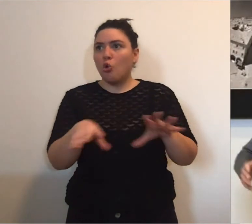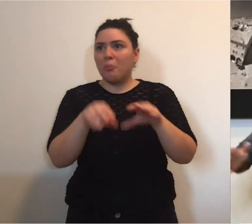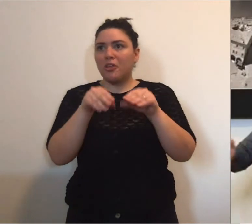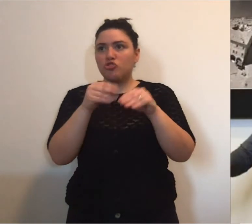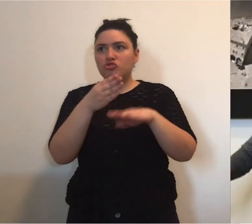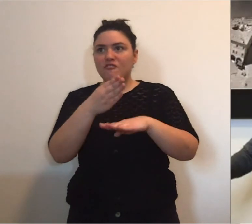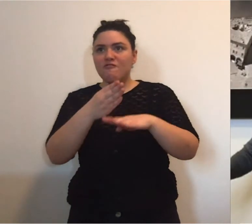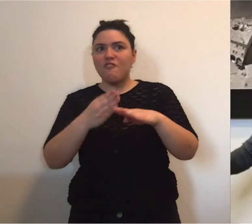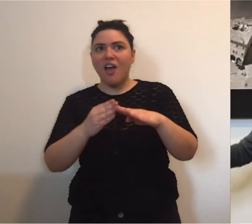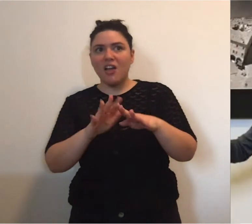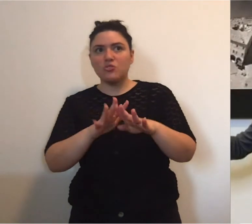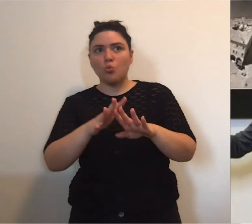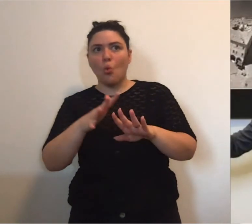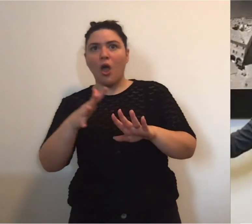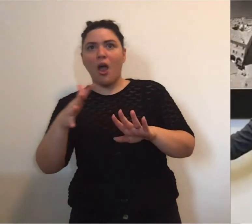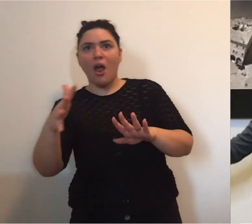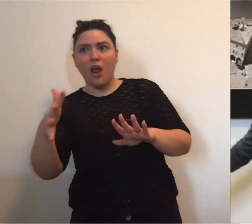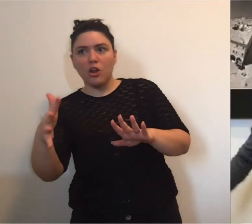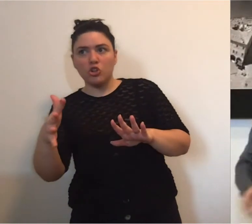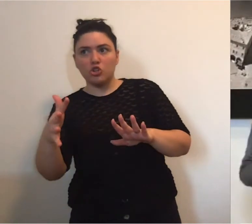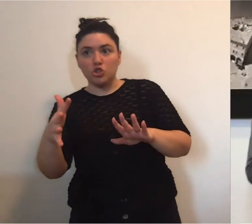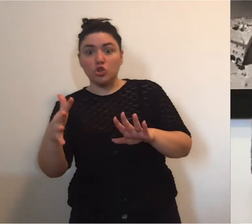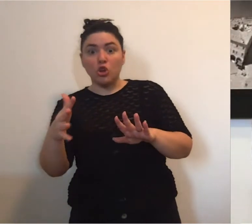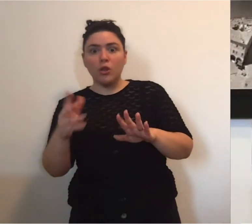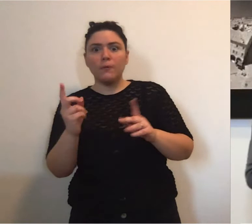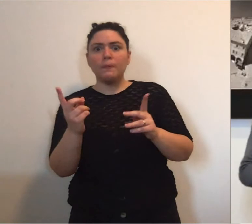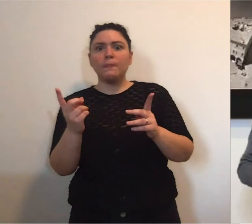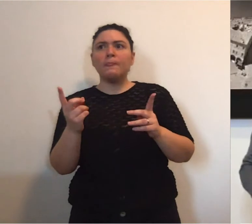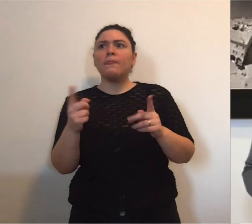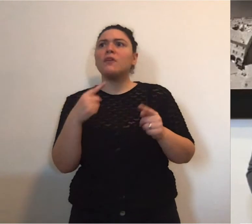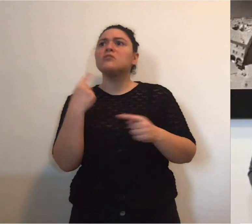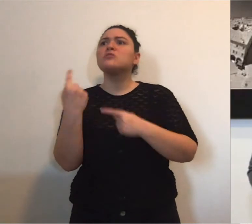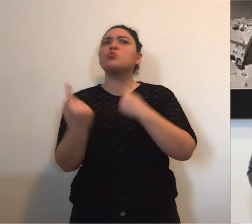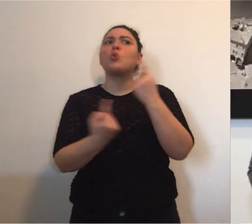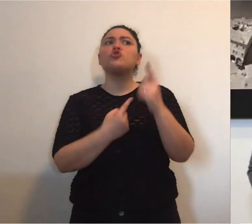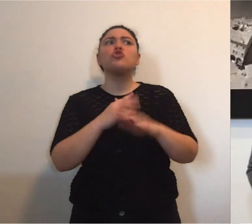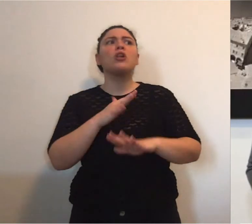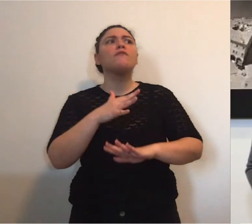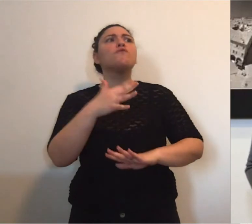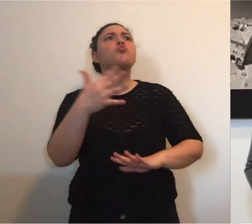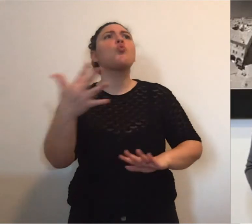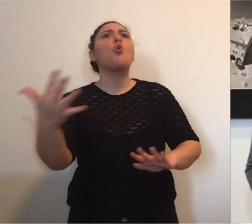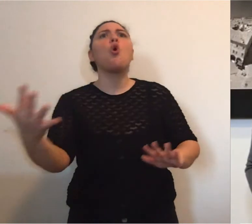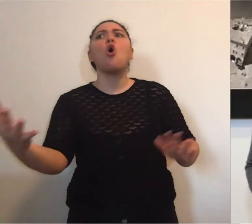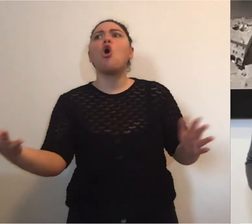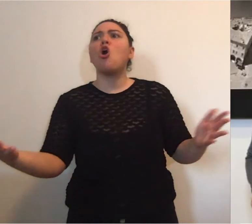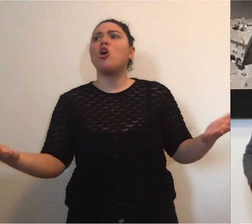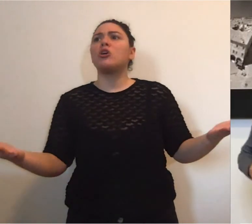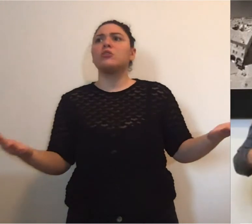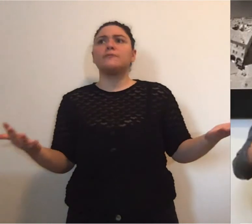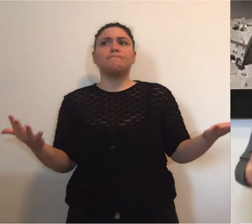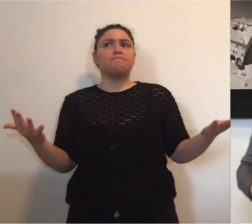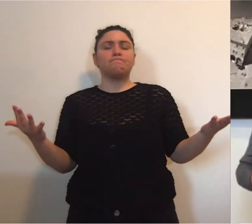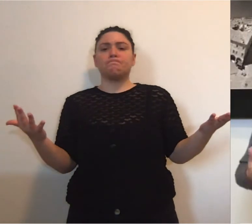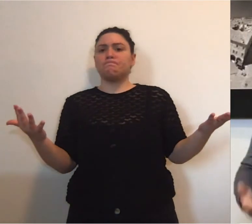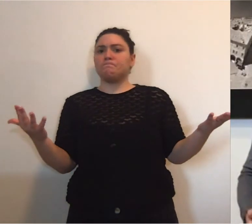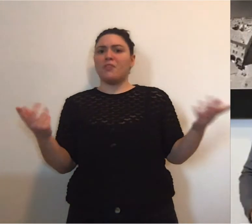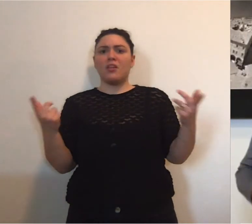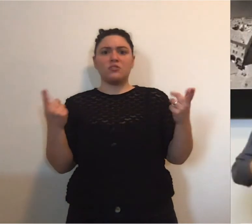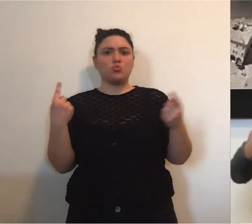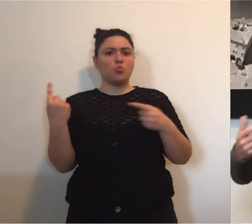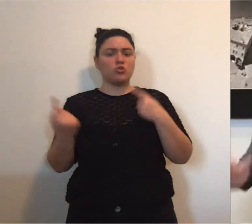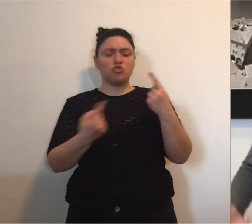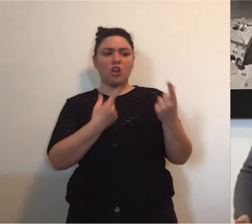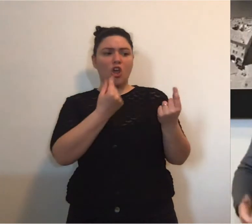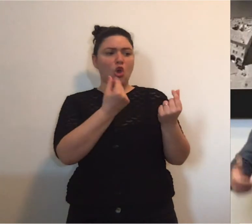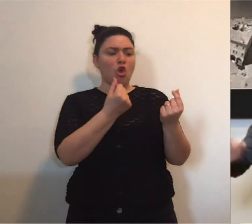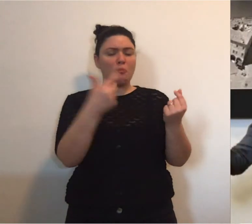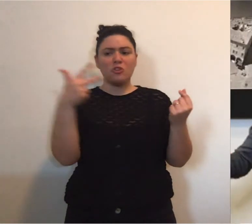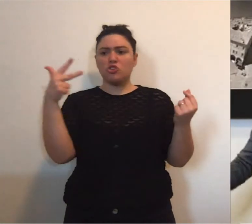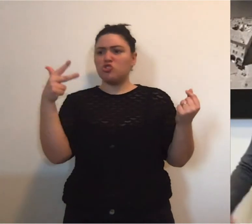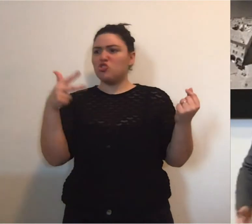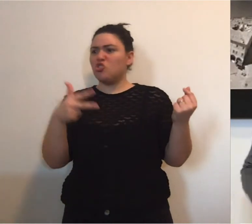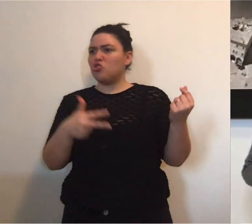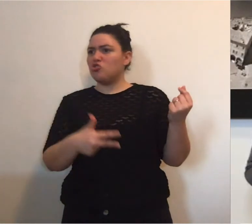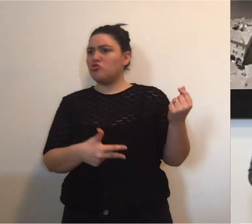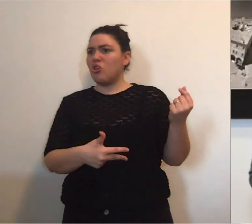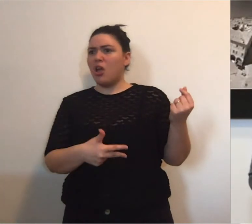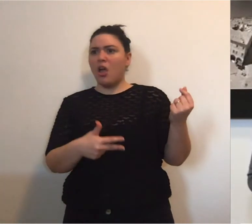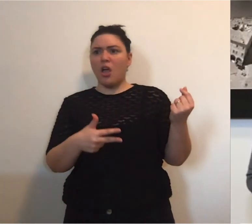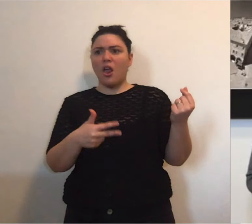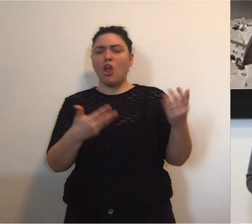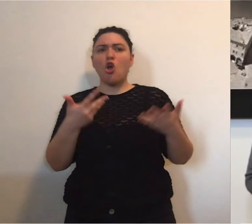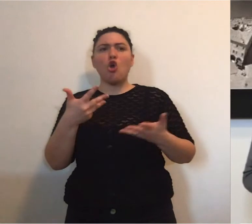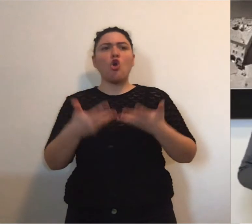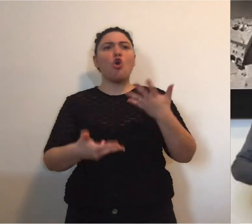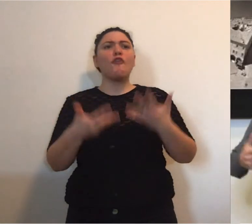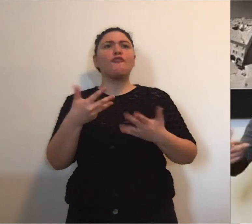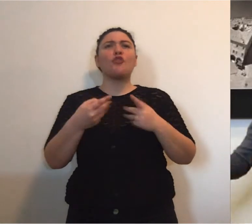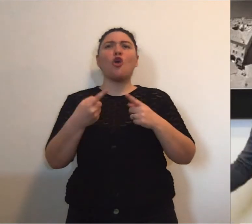piano usciremo andando verso delle altre fasi di questa vicenda, ci troveremo in mano una situazione a fare